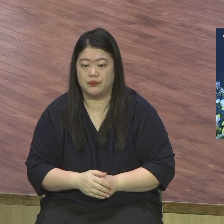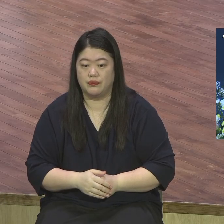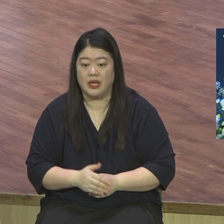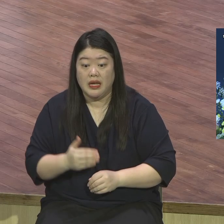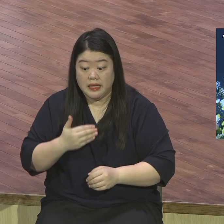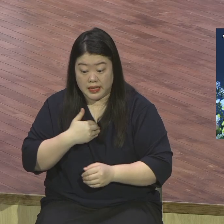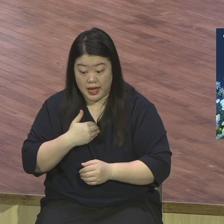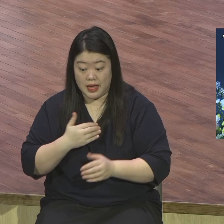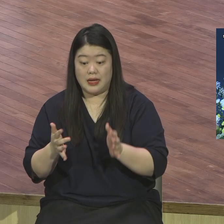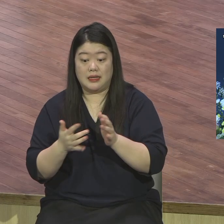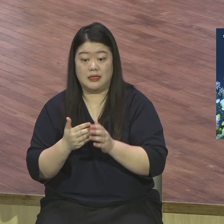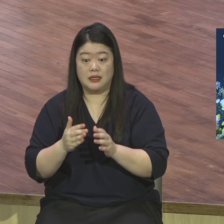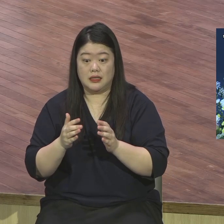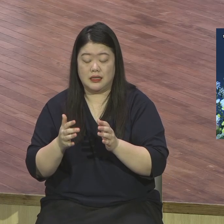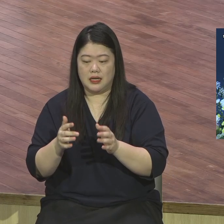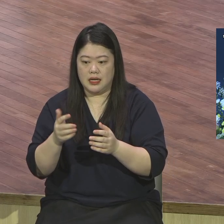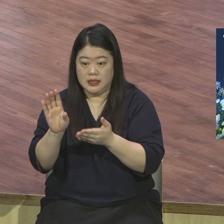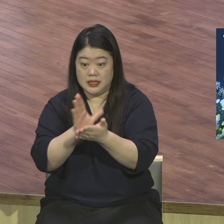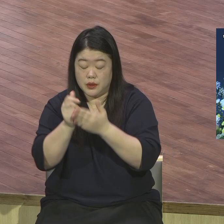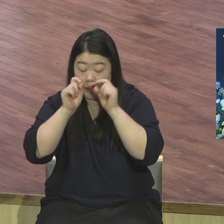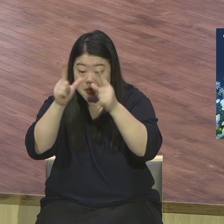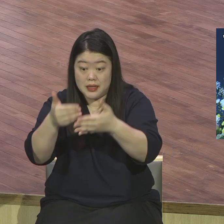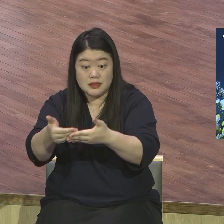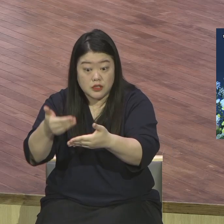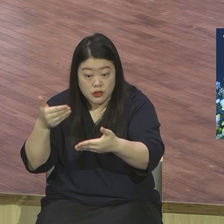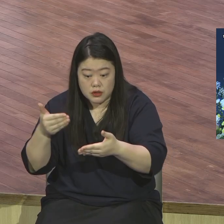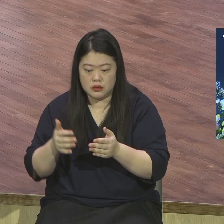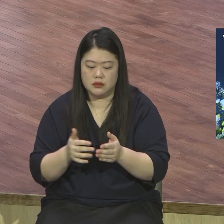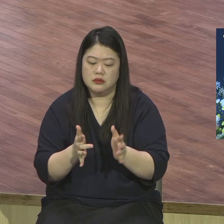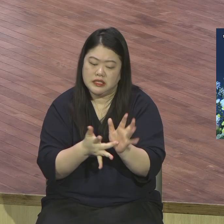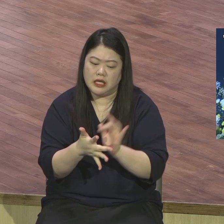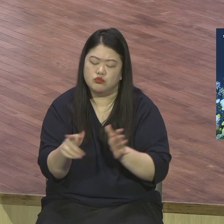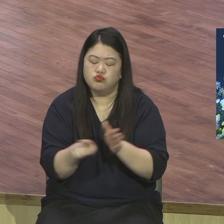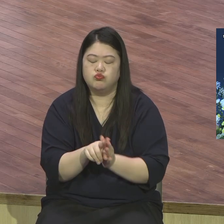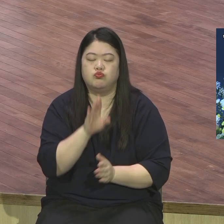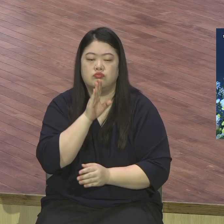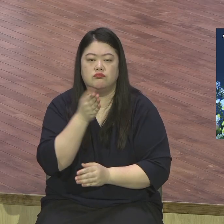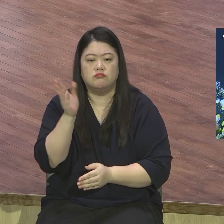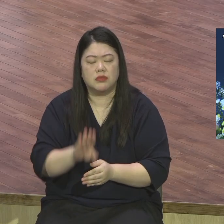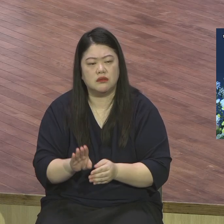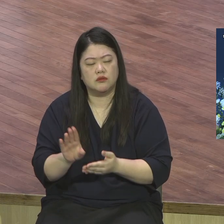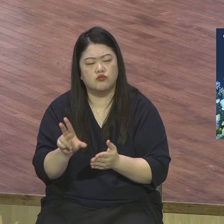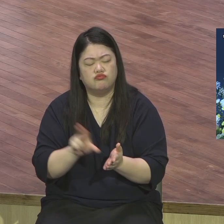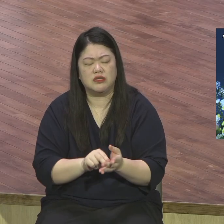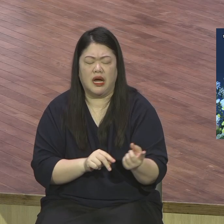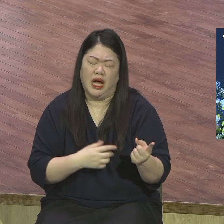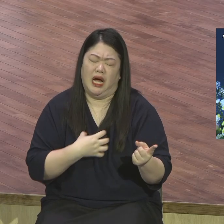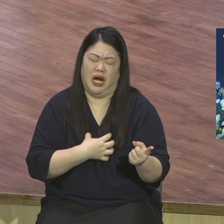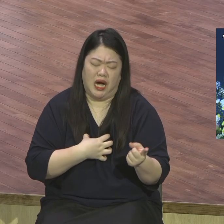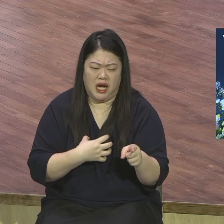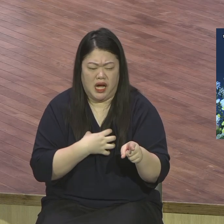그리스도가 나의 그리스도 되심을 체험하면서 살고 있습니다 이때로부터